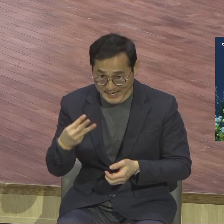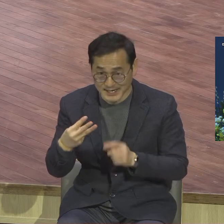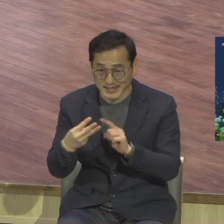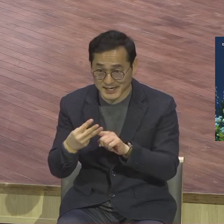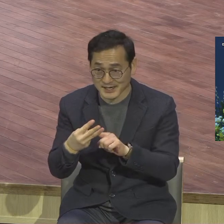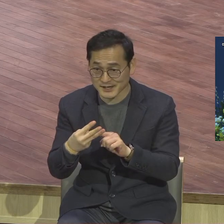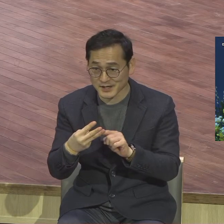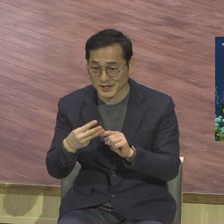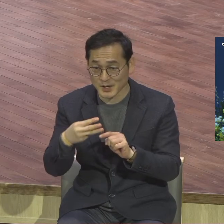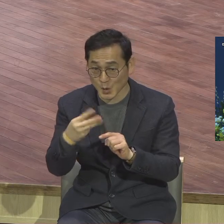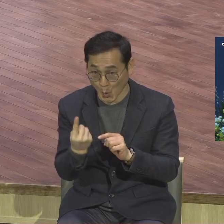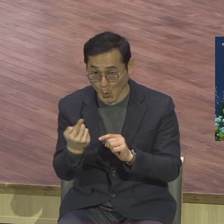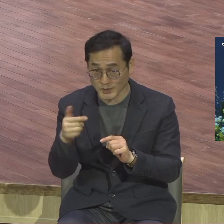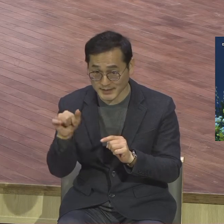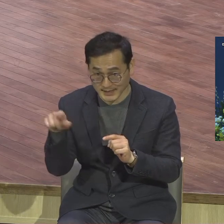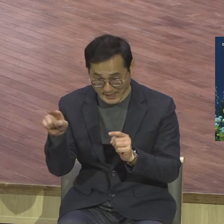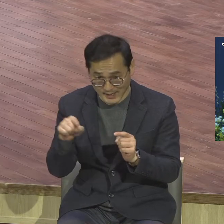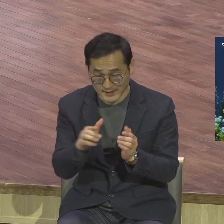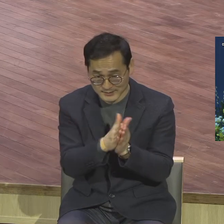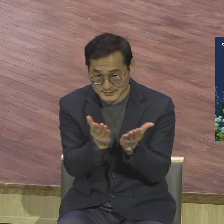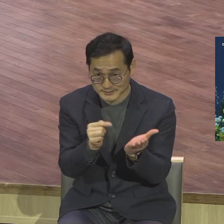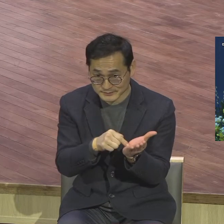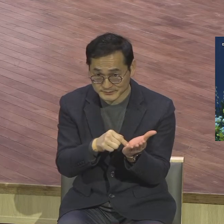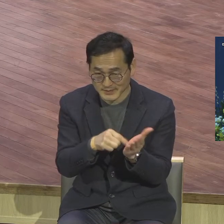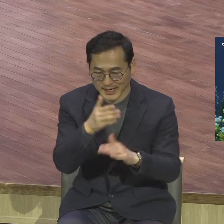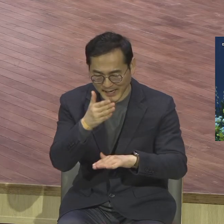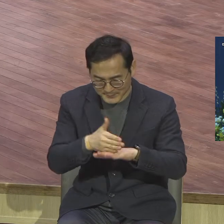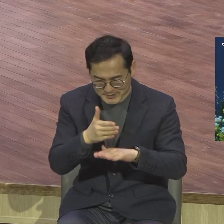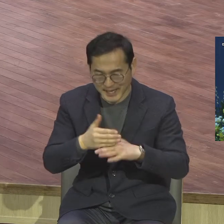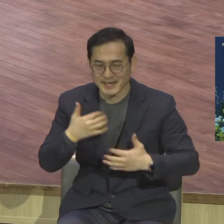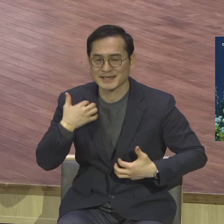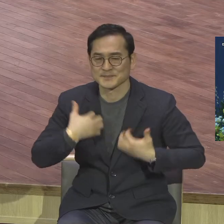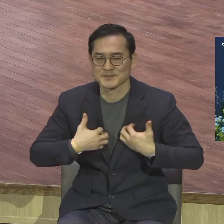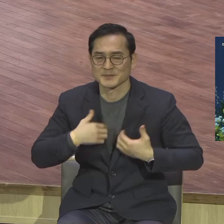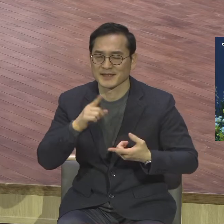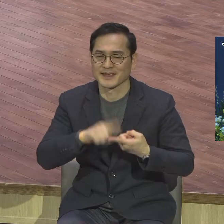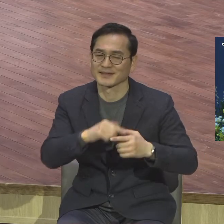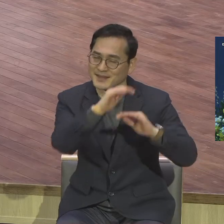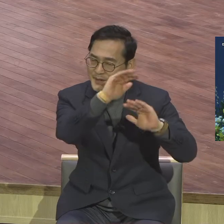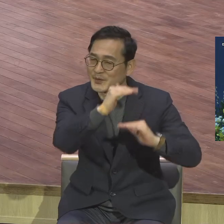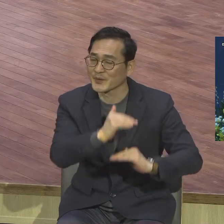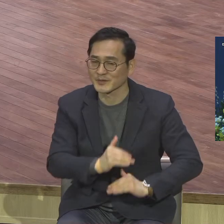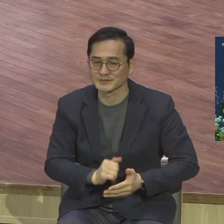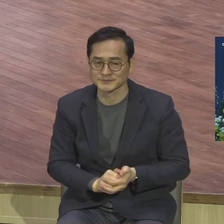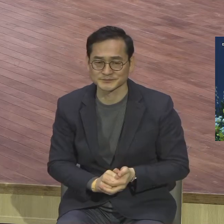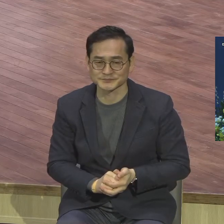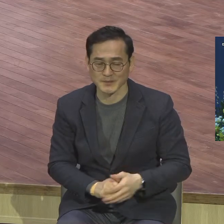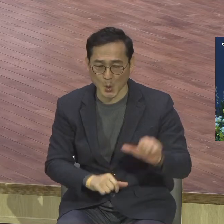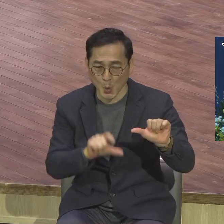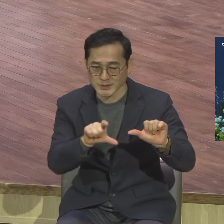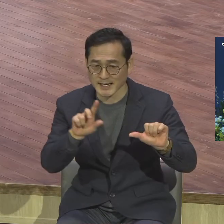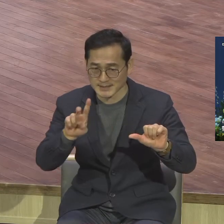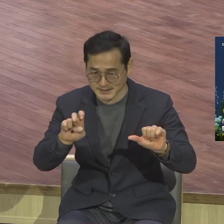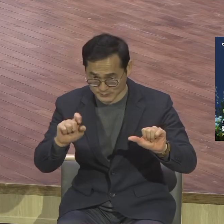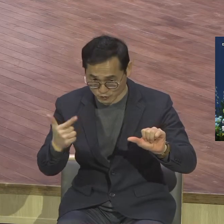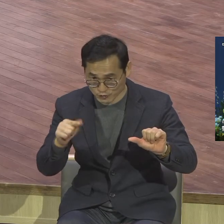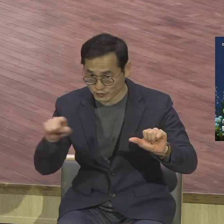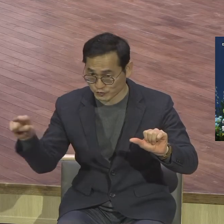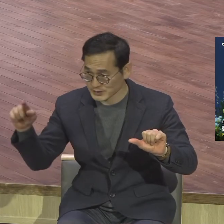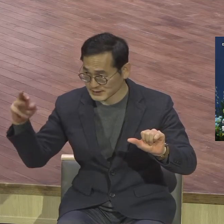특히 감사와 기뻄의 삶을 많이 강조하고 있습니다 대상구 전서 5장 10절 18절 잘 아시잖아요 항상